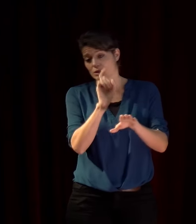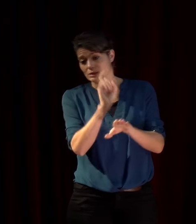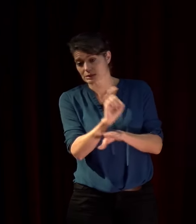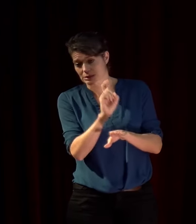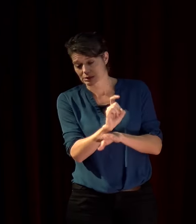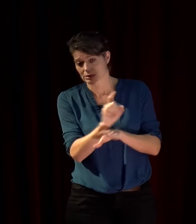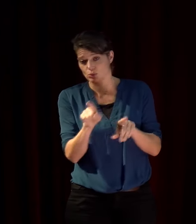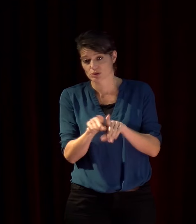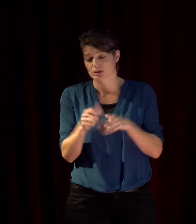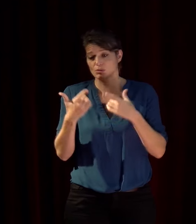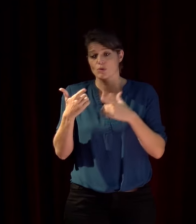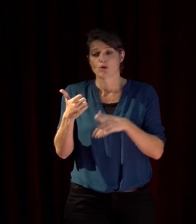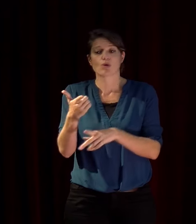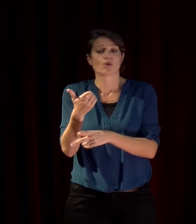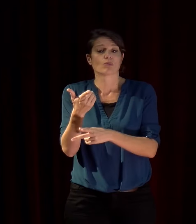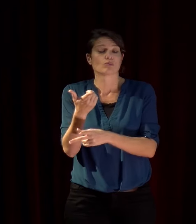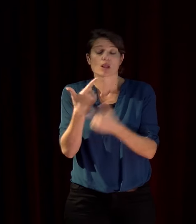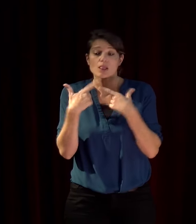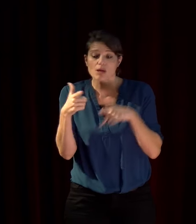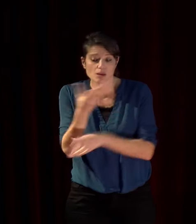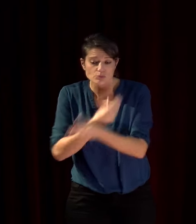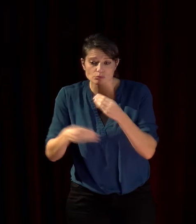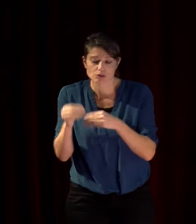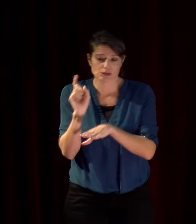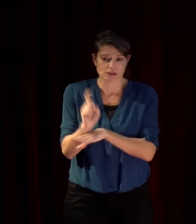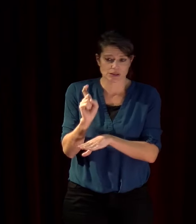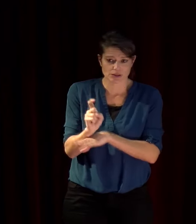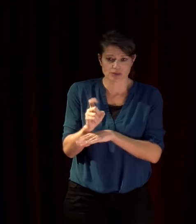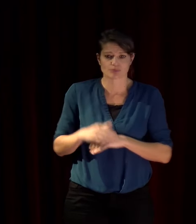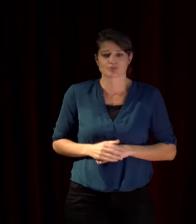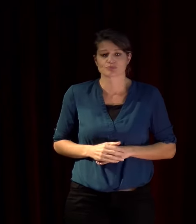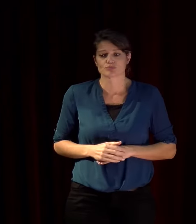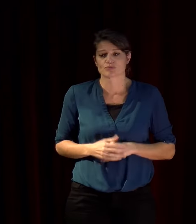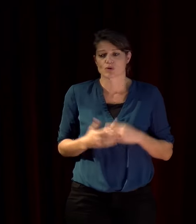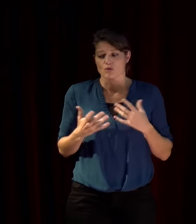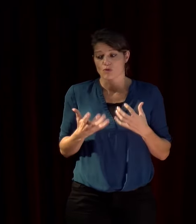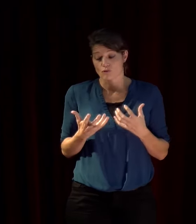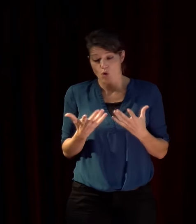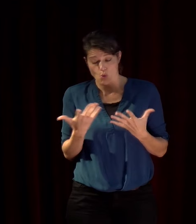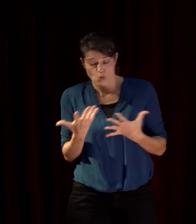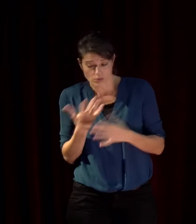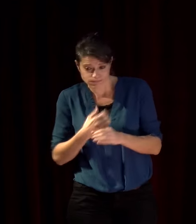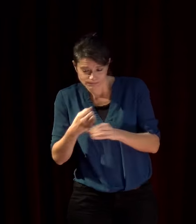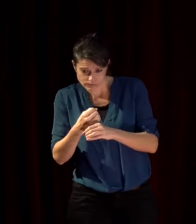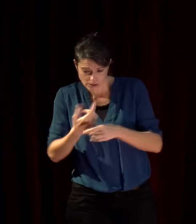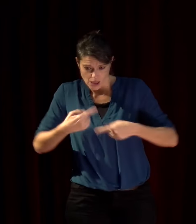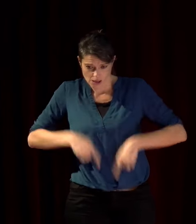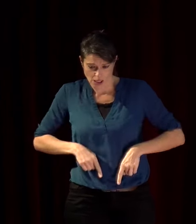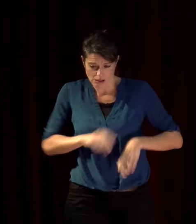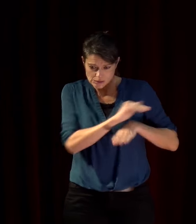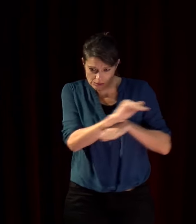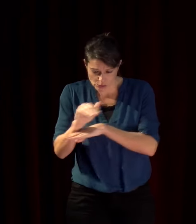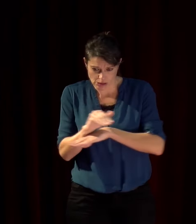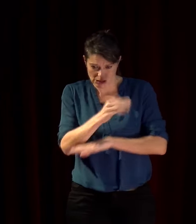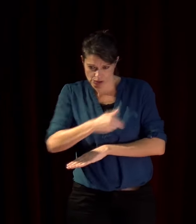cherche à créer des régimes politiques fondés sur un pouvoir fort un état sécuritaire nationaliste